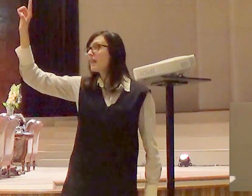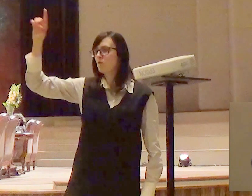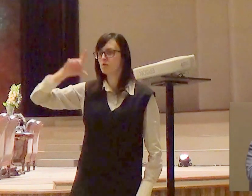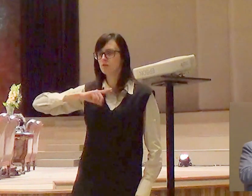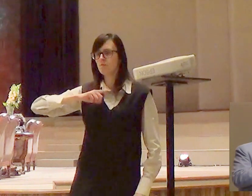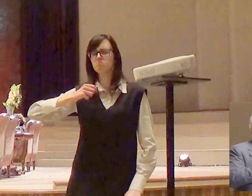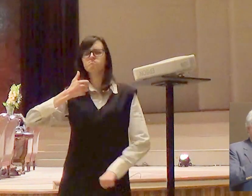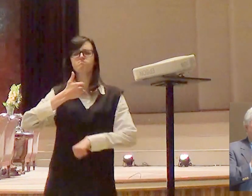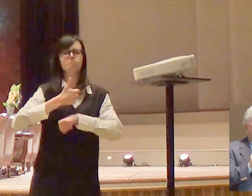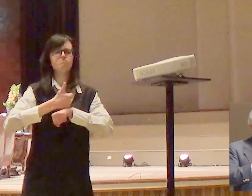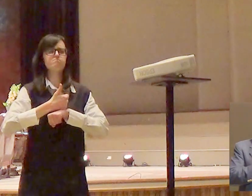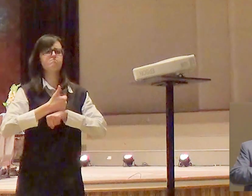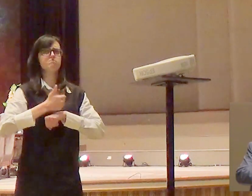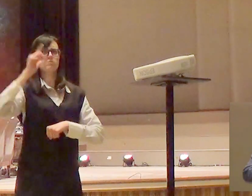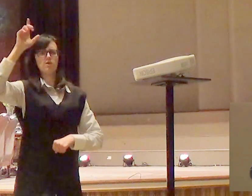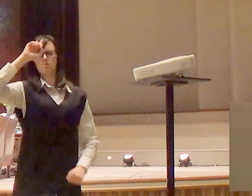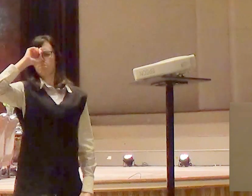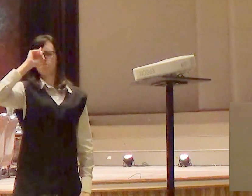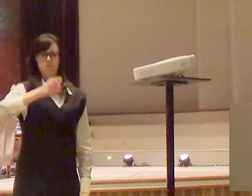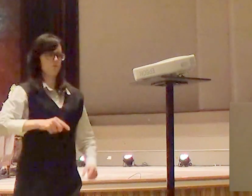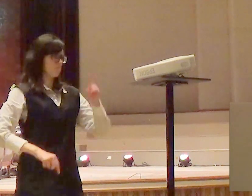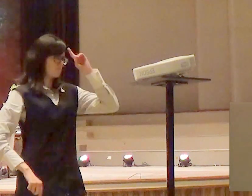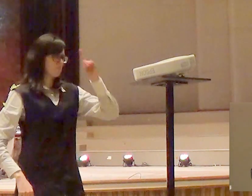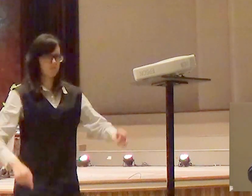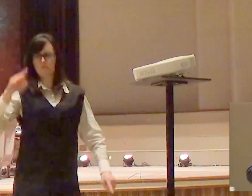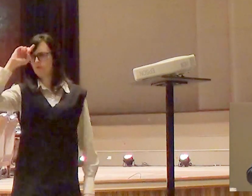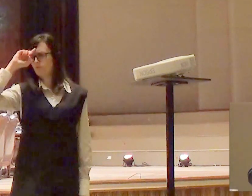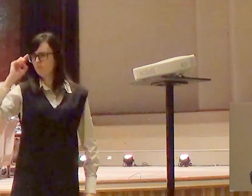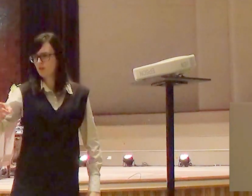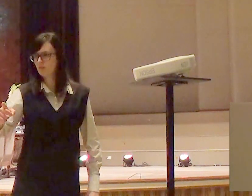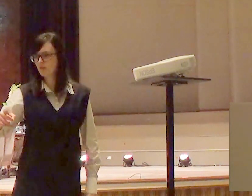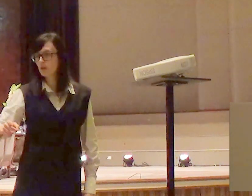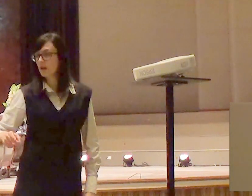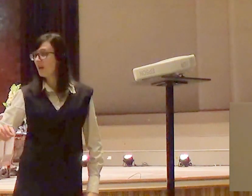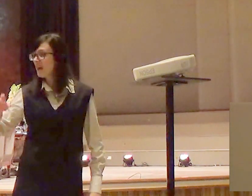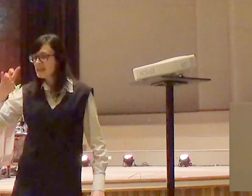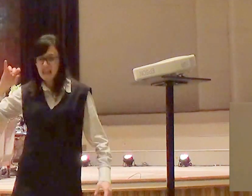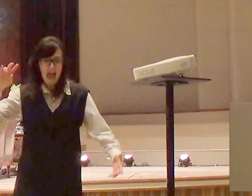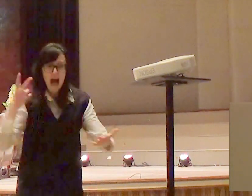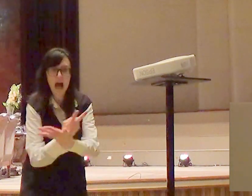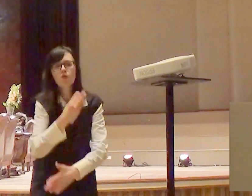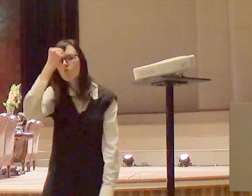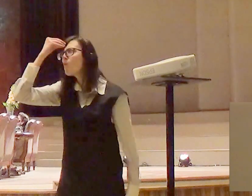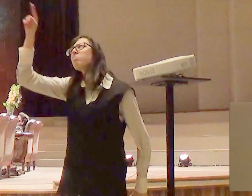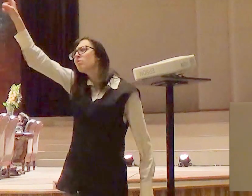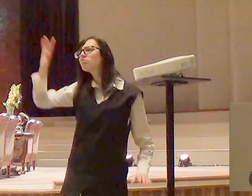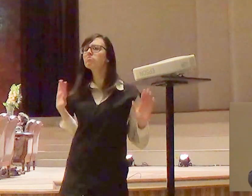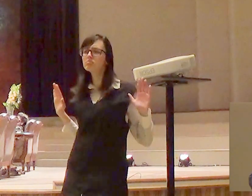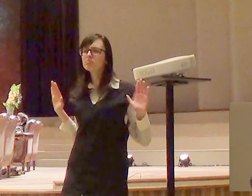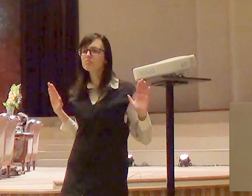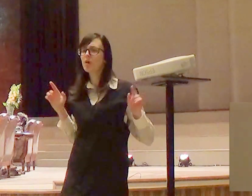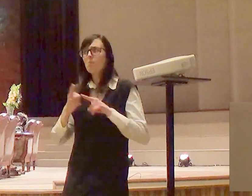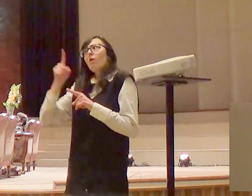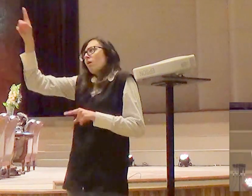toda a autoridade no céu e na terra, então ele é o culpado da desgraça que está acontecendo na minha vida.